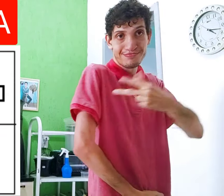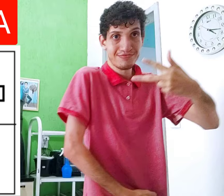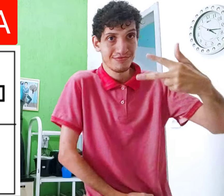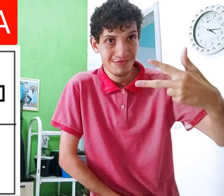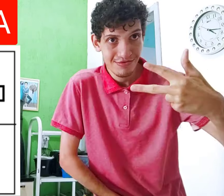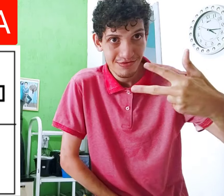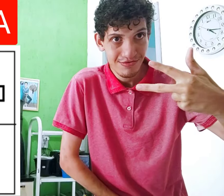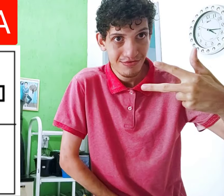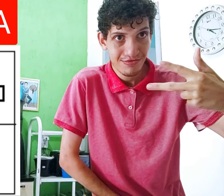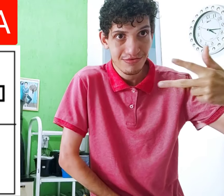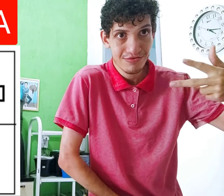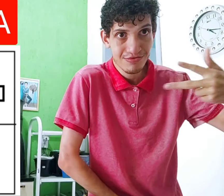assim.